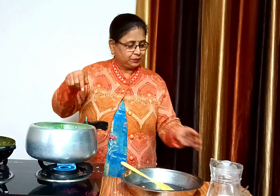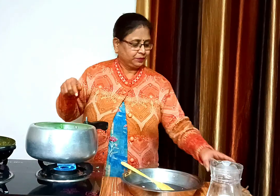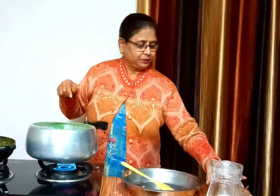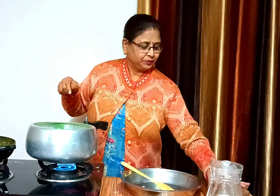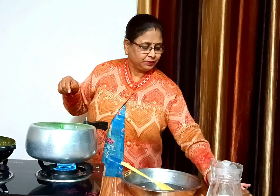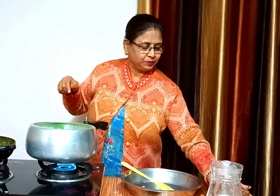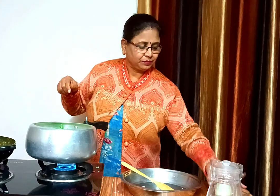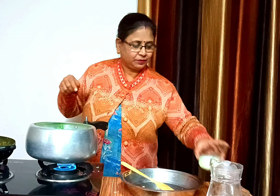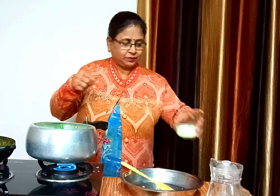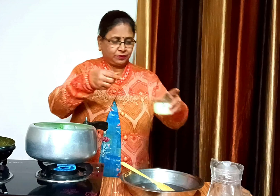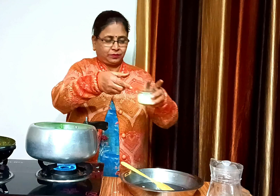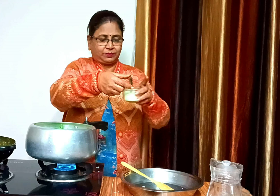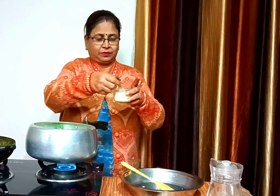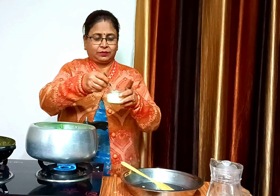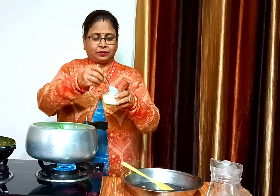अब इसमें केसर वाला दूट डालेंगे